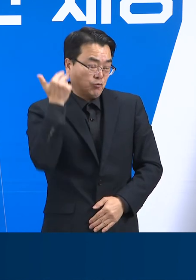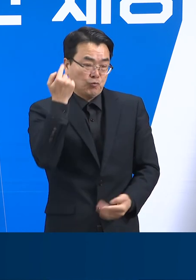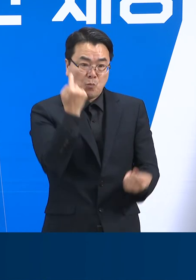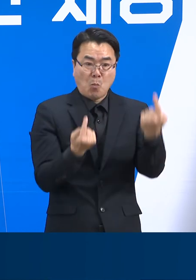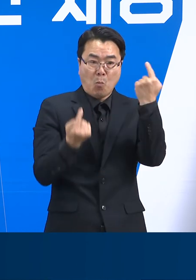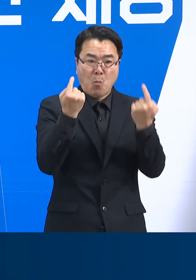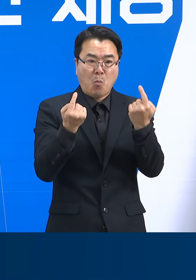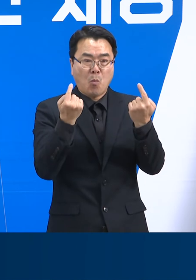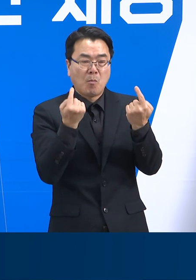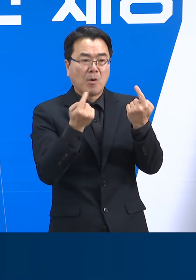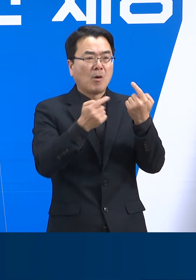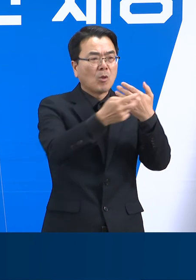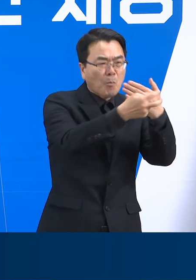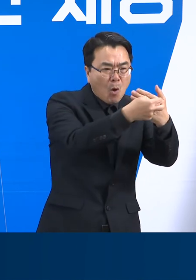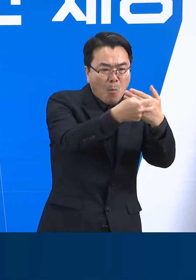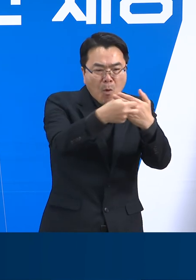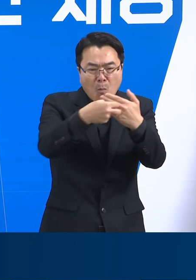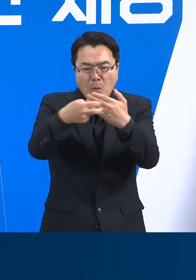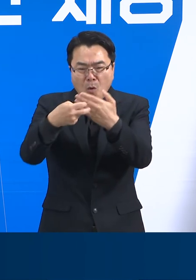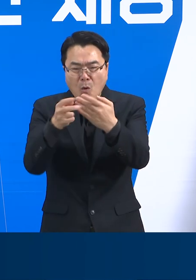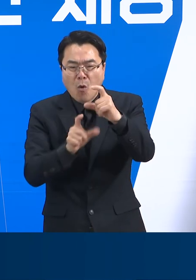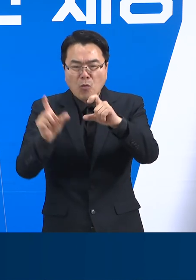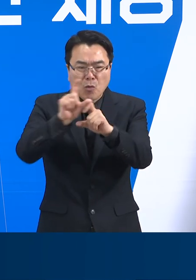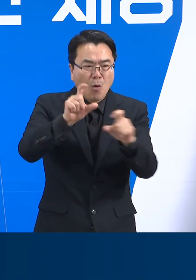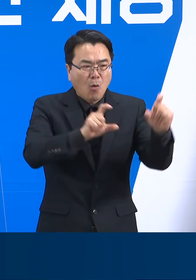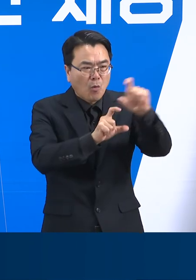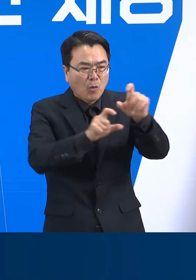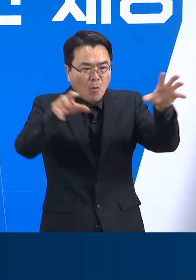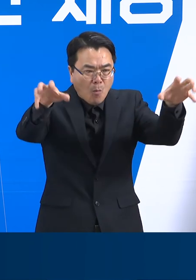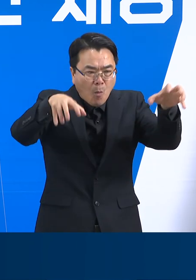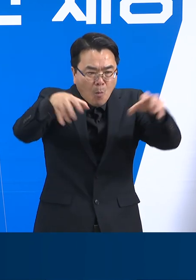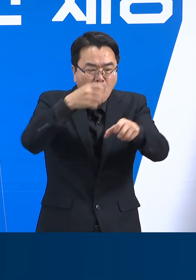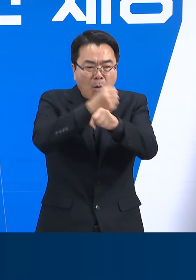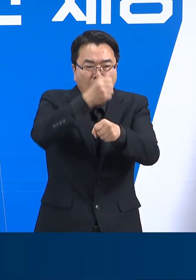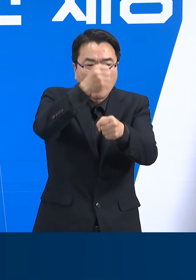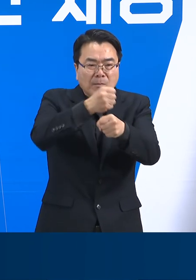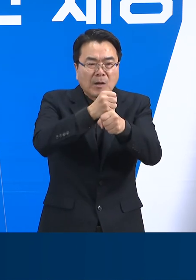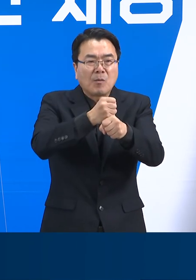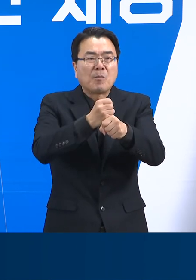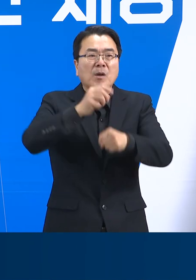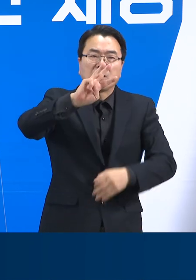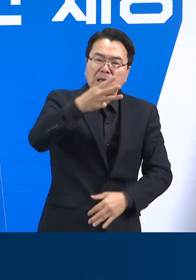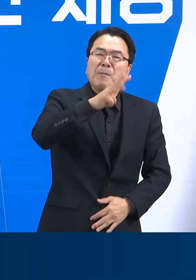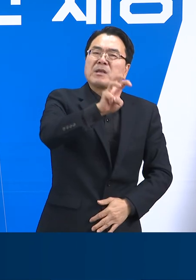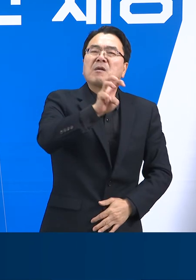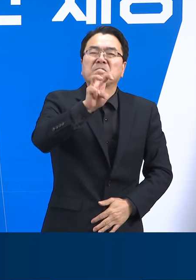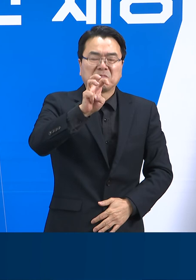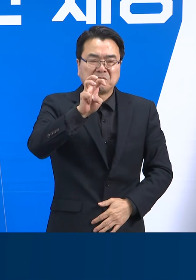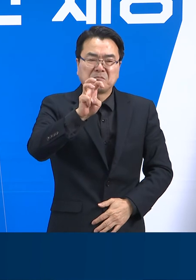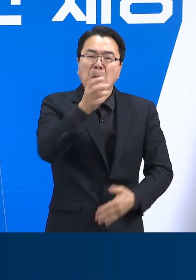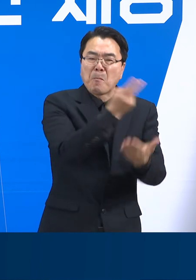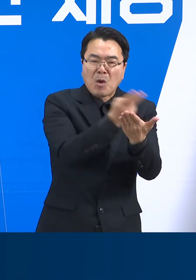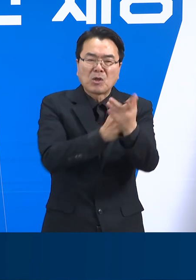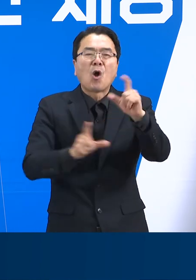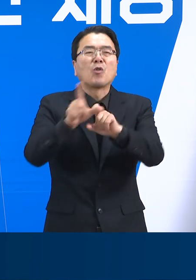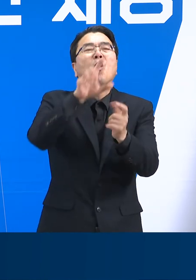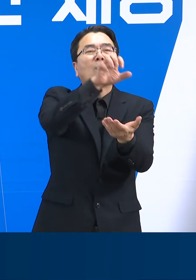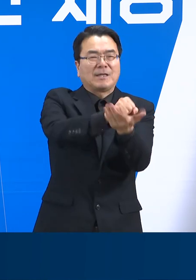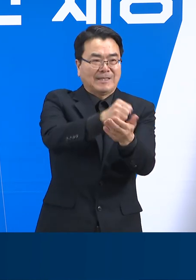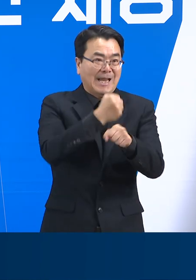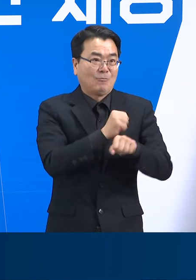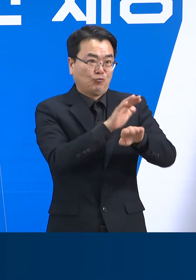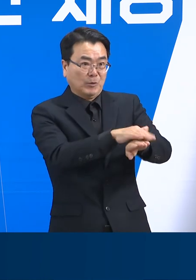연세 요양병원 74병상 참조원 병원 17병상 등 330병상을 추구하고 확보한 수치입니다.